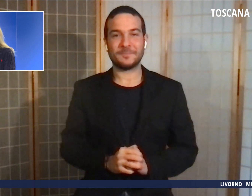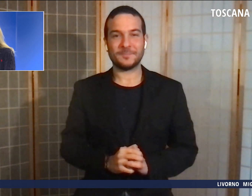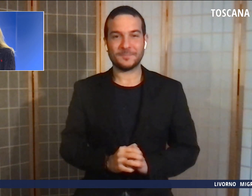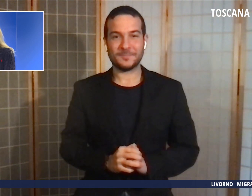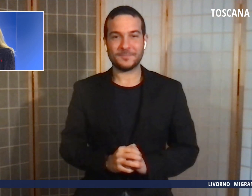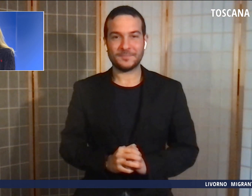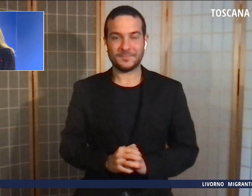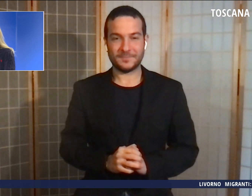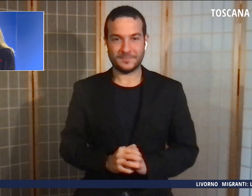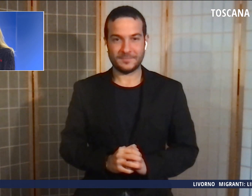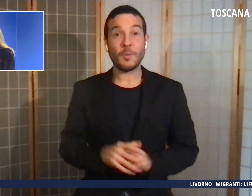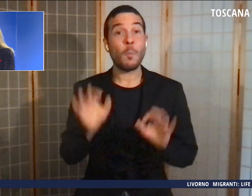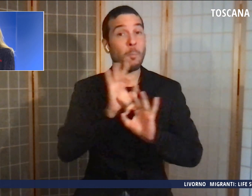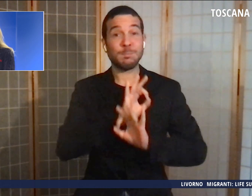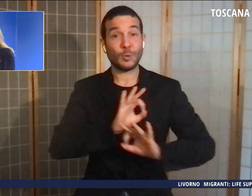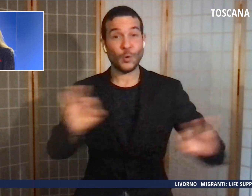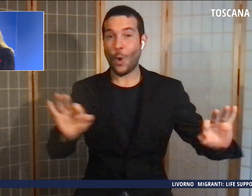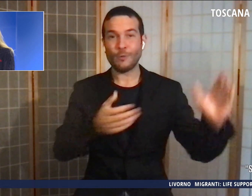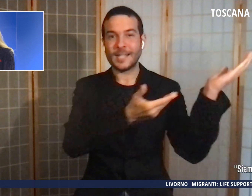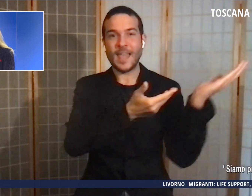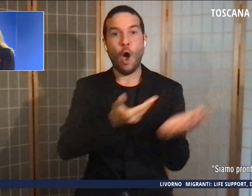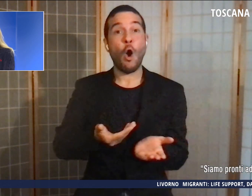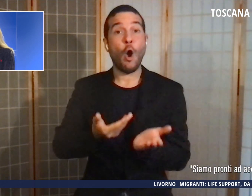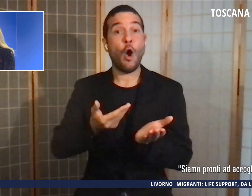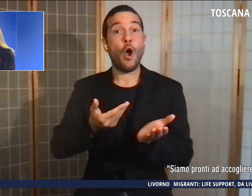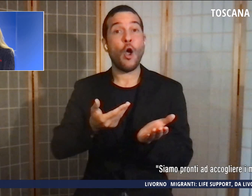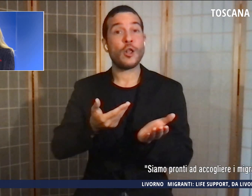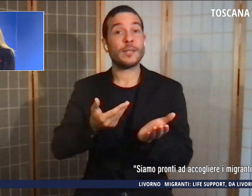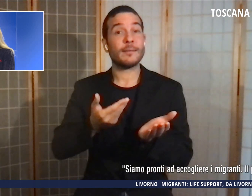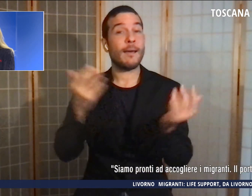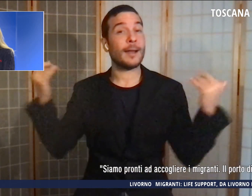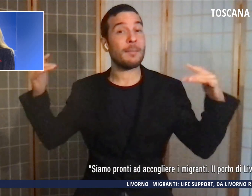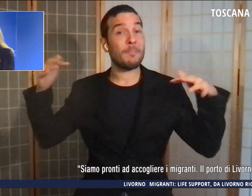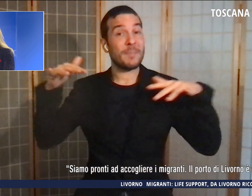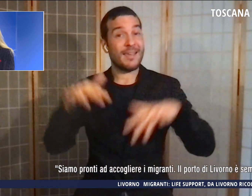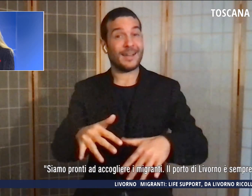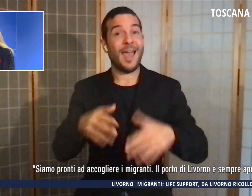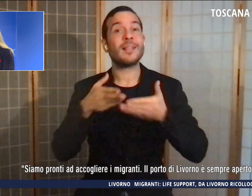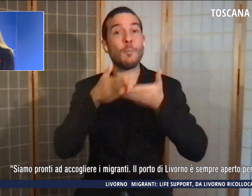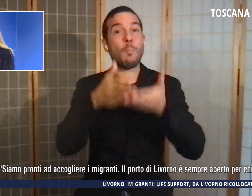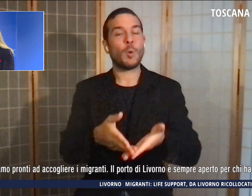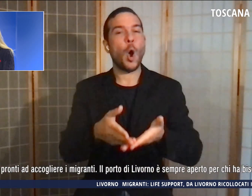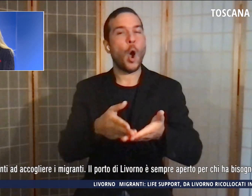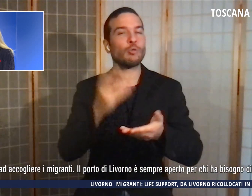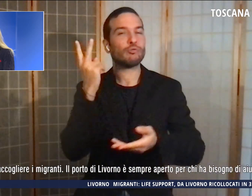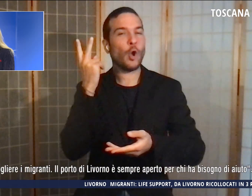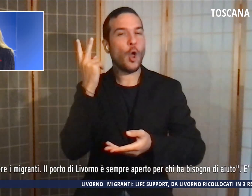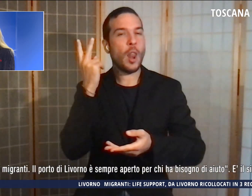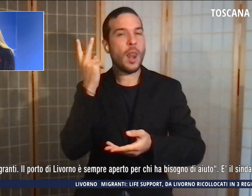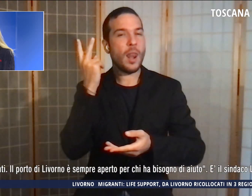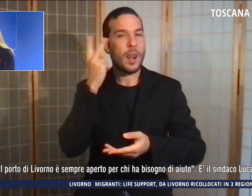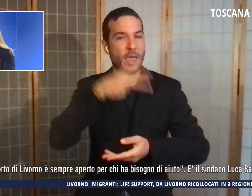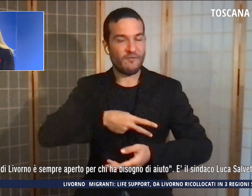pronti ad accogliere i migranti. Il porto di Livorno è sempre aperto per chi ha bisogno di aiuto.